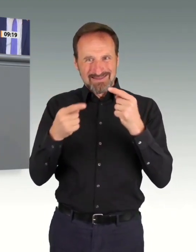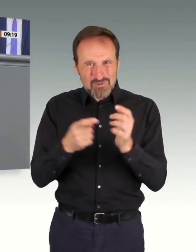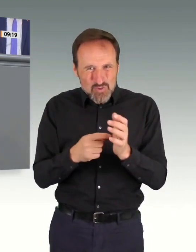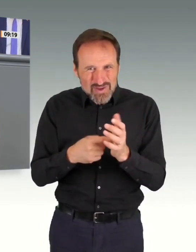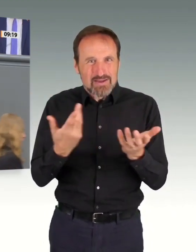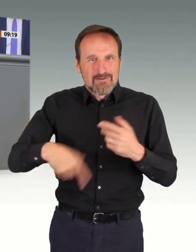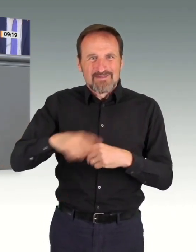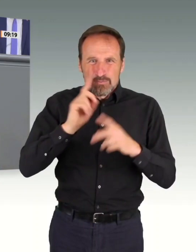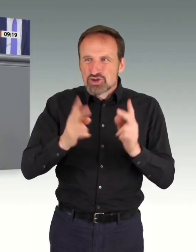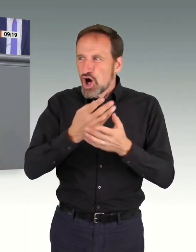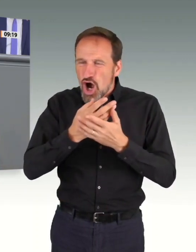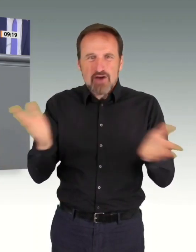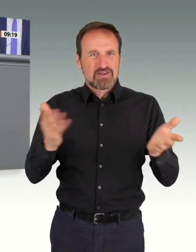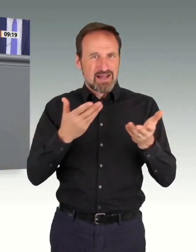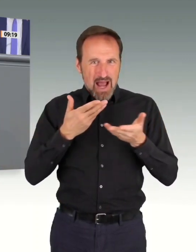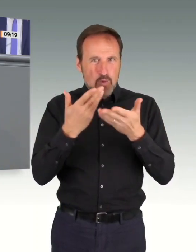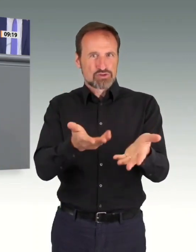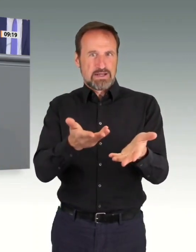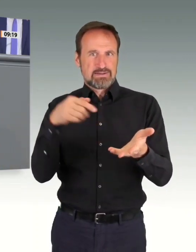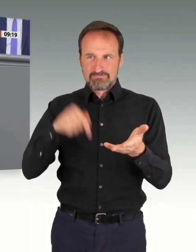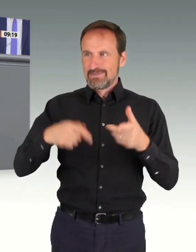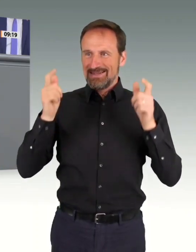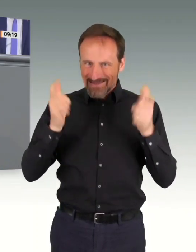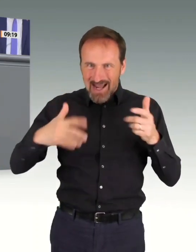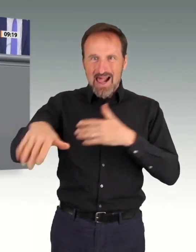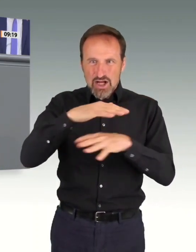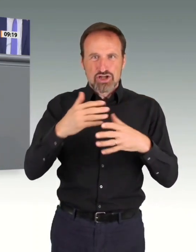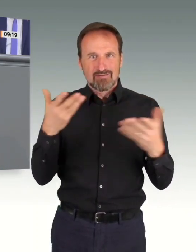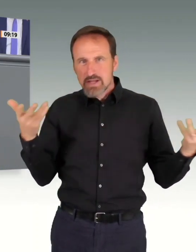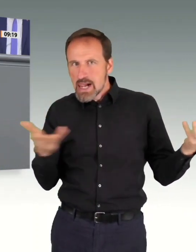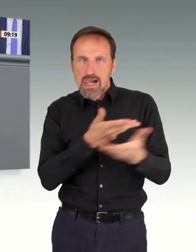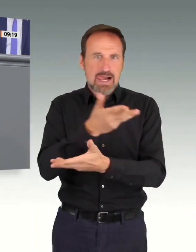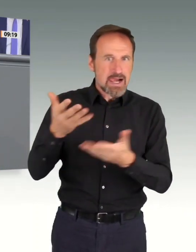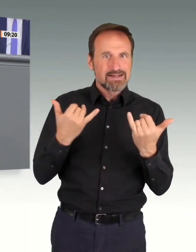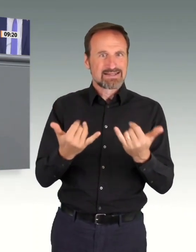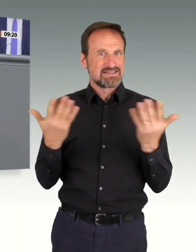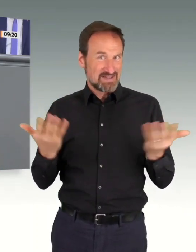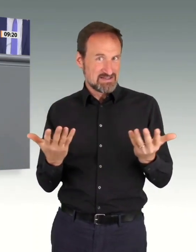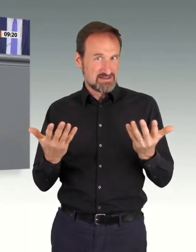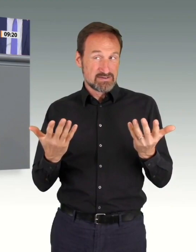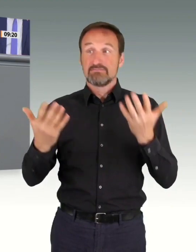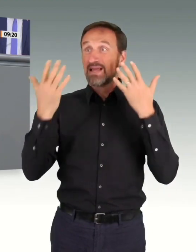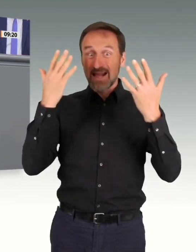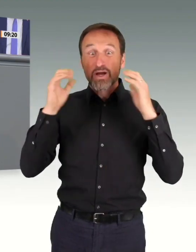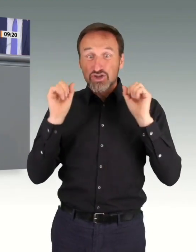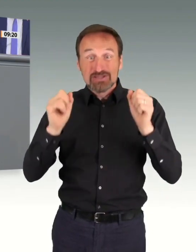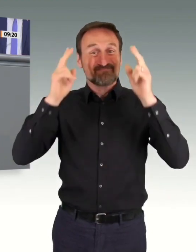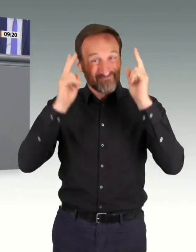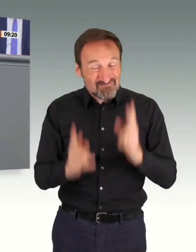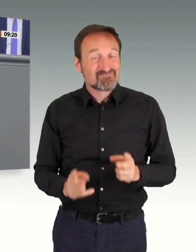und genau deshalb müssen wir die Menschen dabei auch mitnehmen. Die Wahrheit ist,